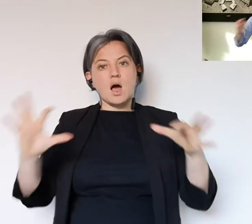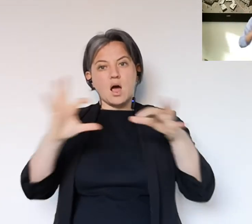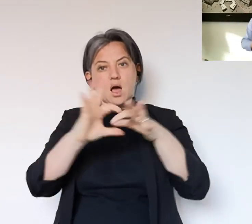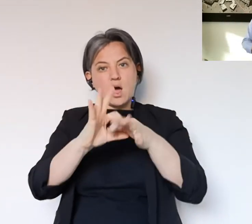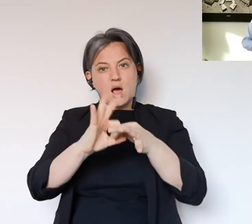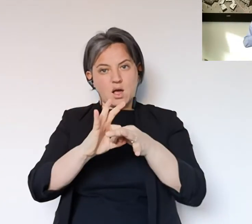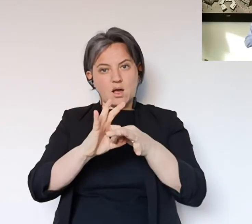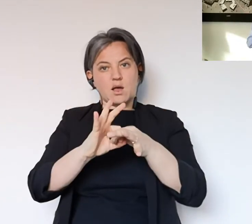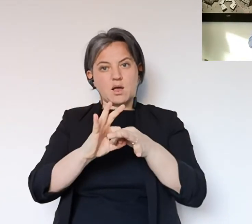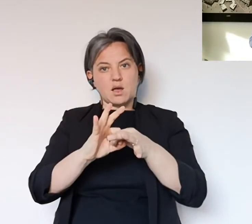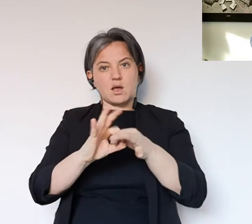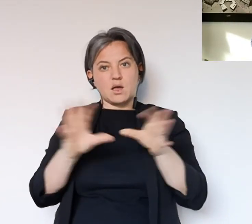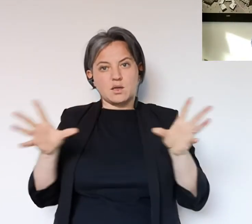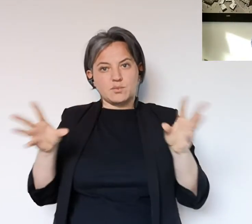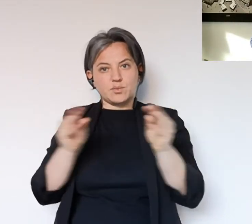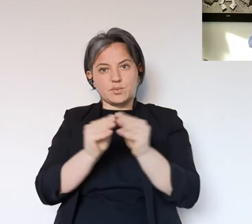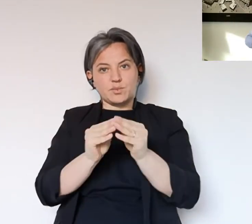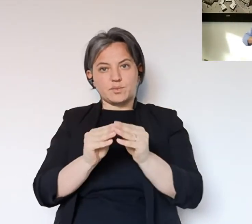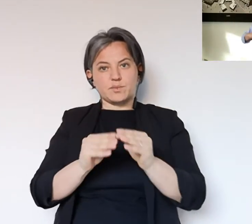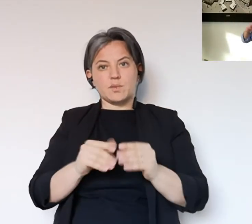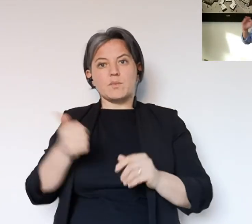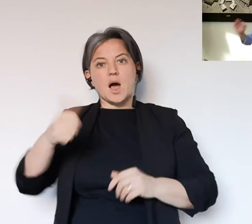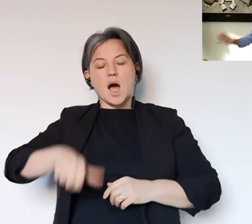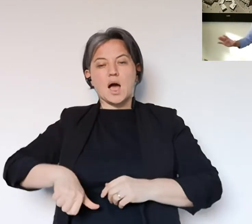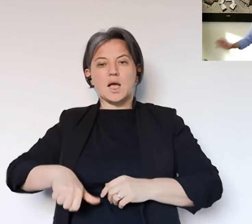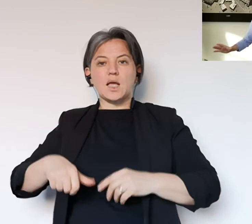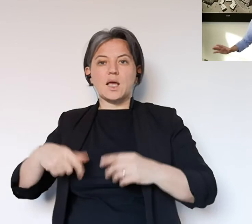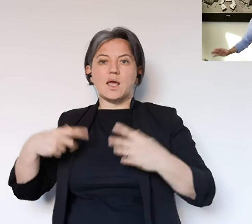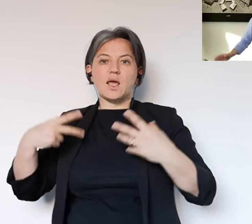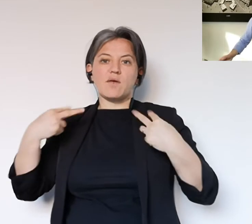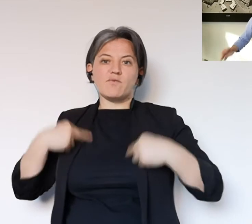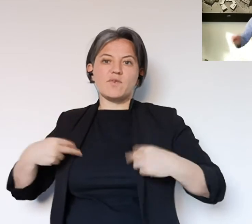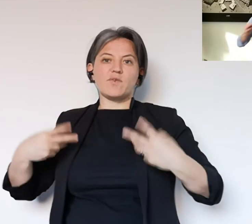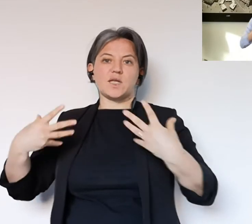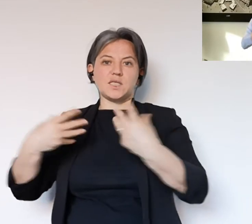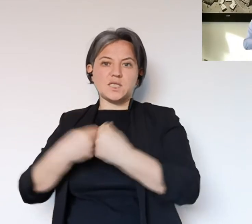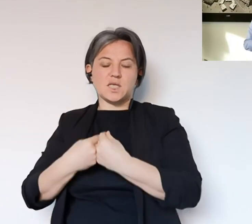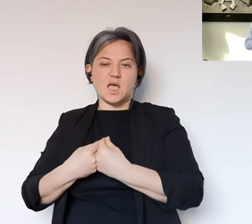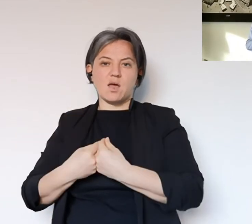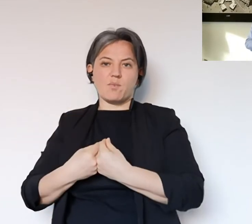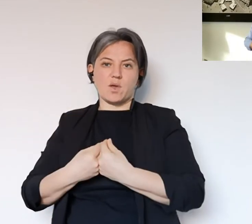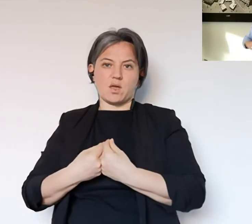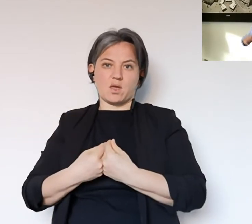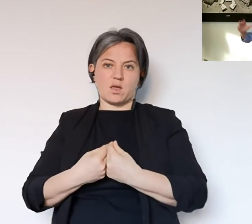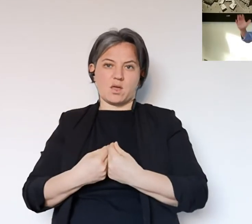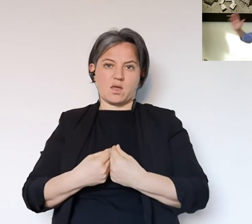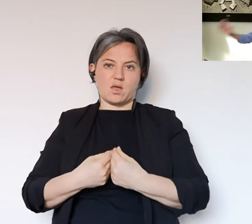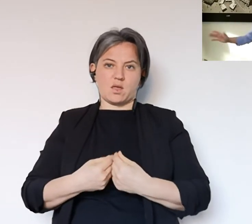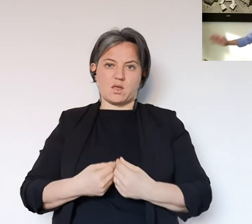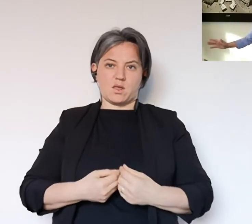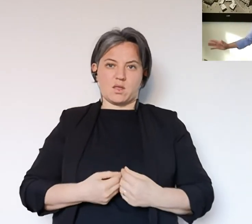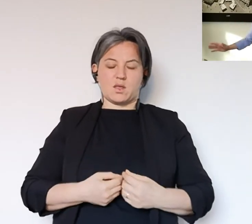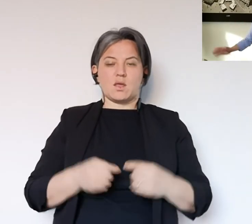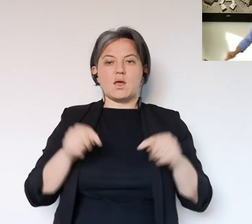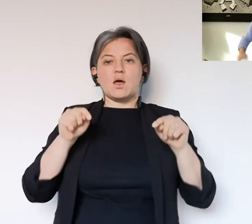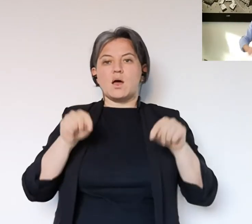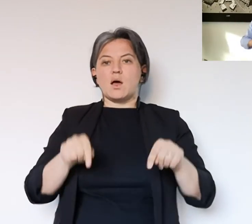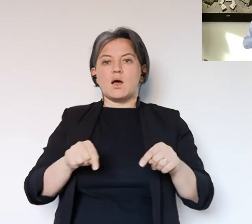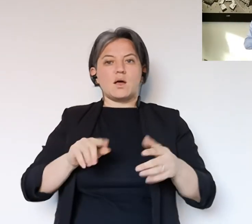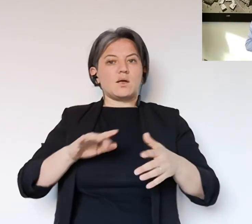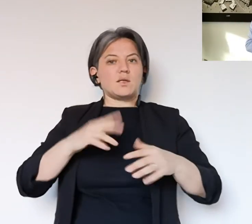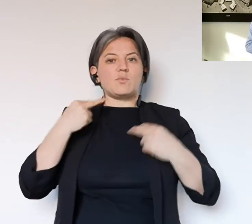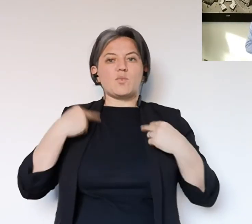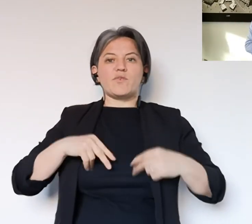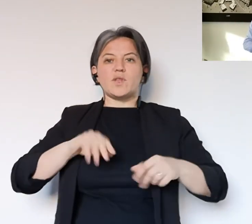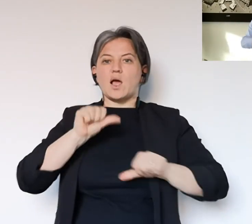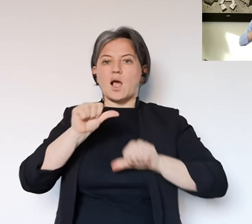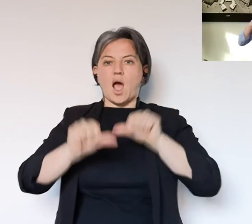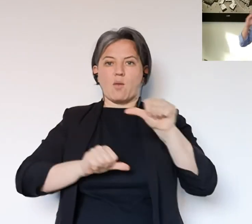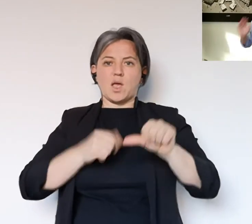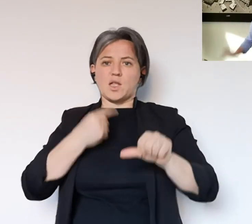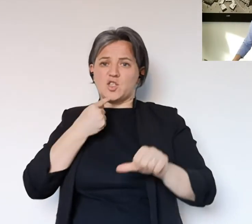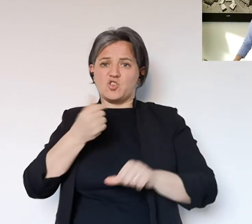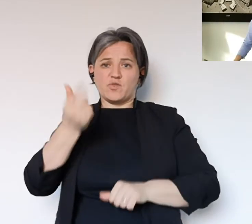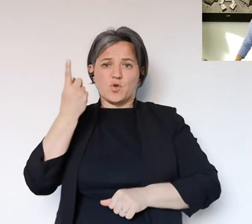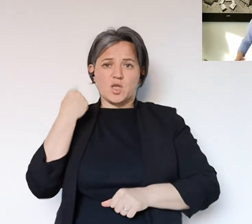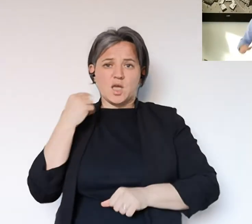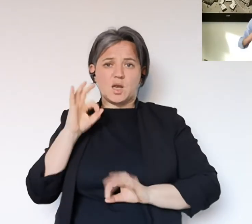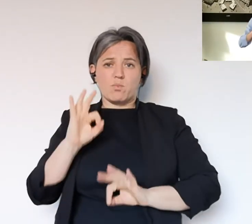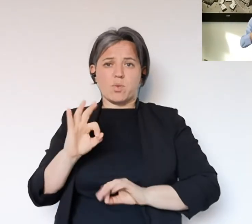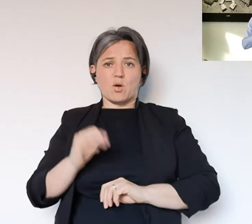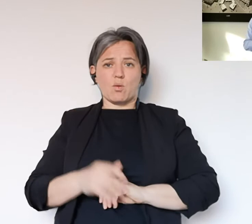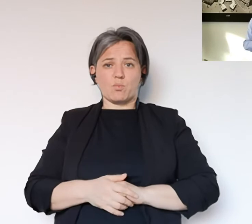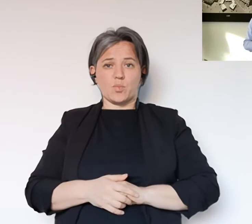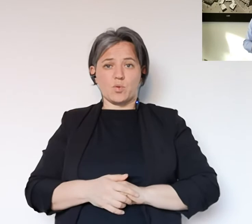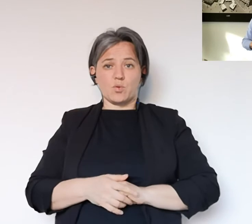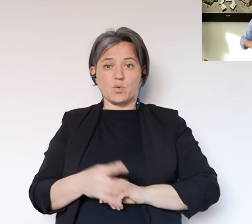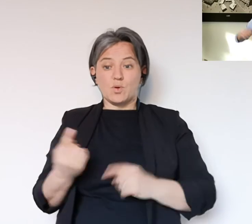ai termini della sicurezza sui luoghi di lavoro e della sicurezza del nostro modo di stare assieme. Lo dicevo ieri, lo ribadisco